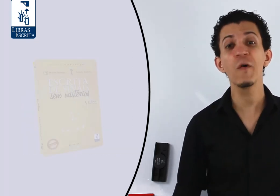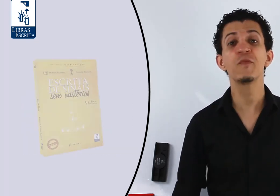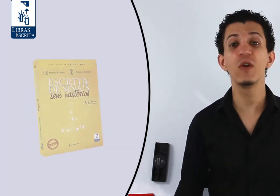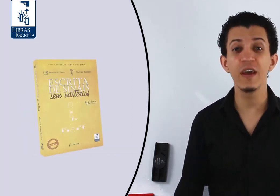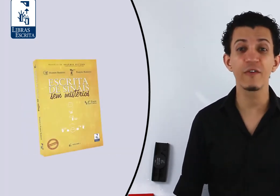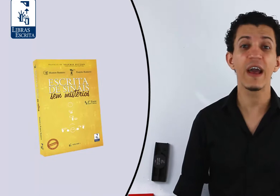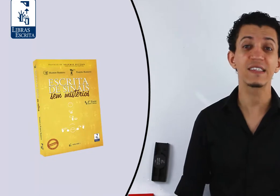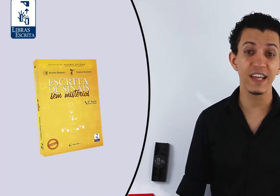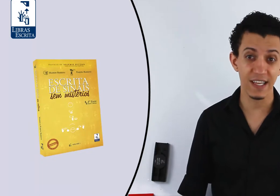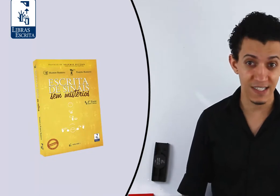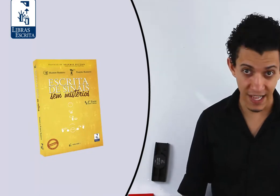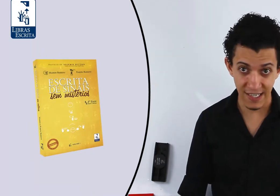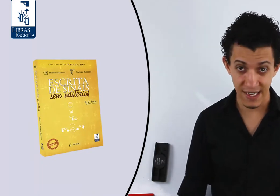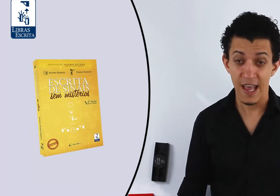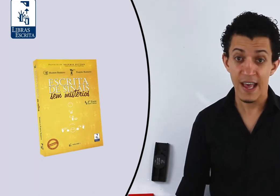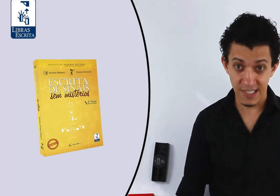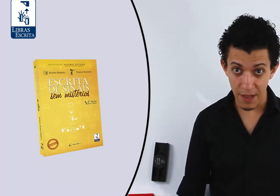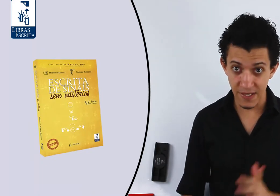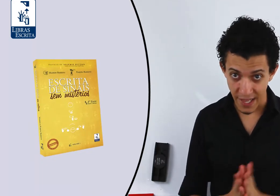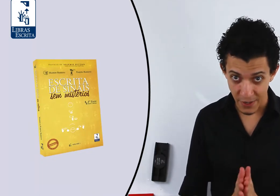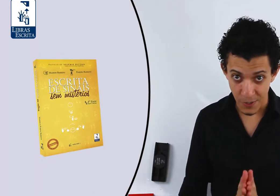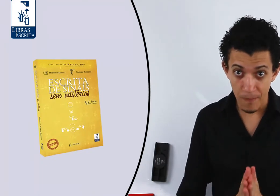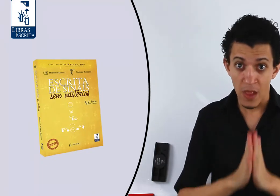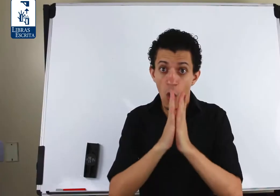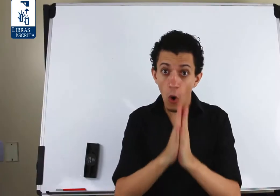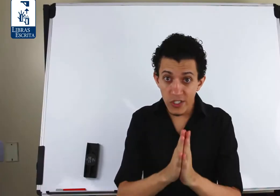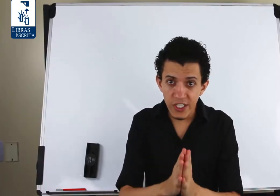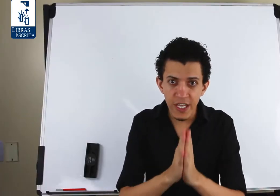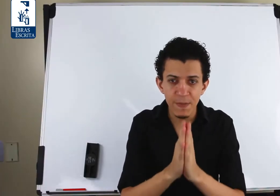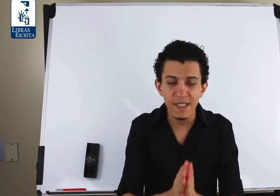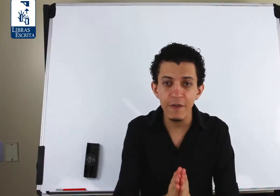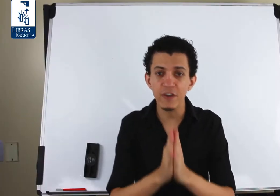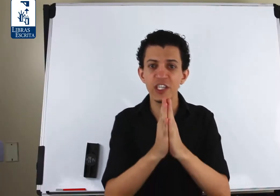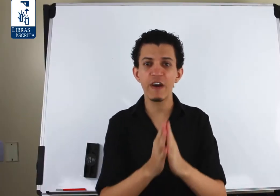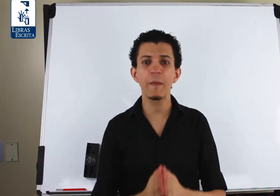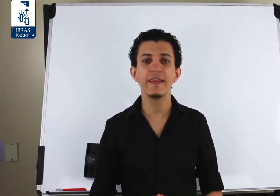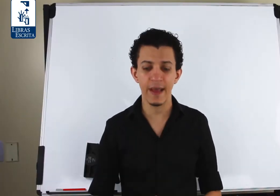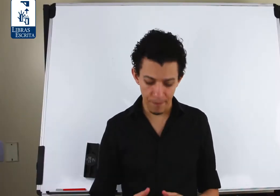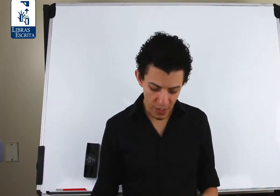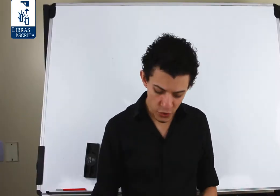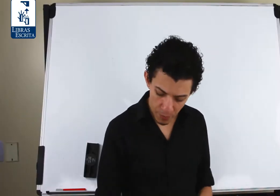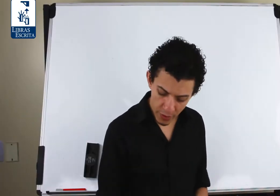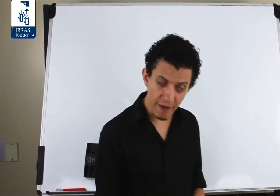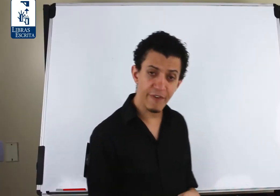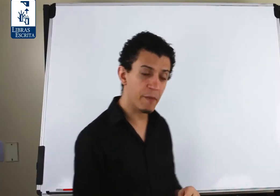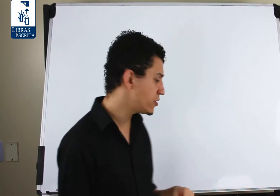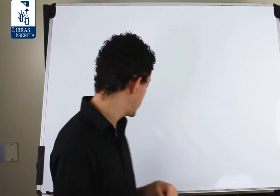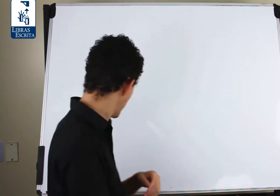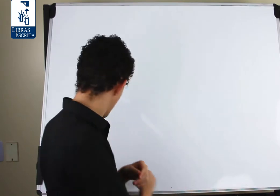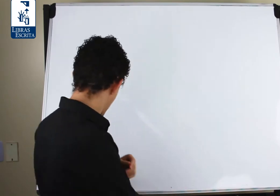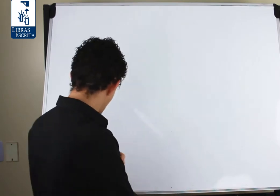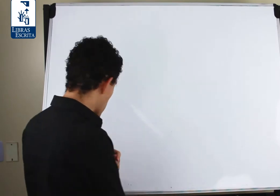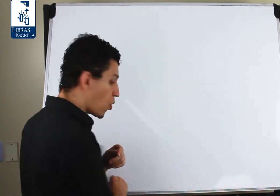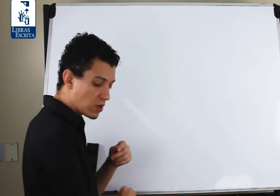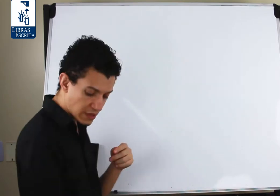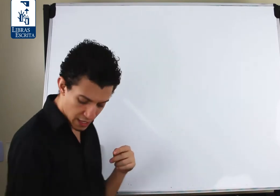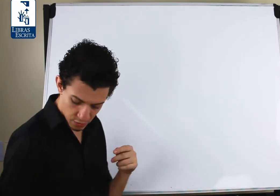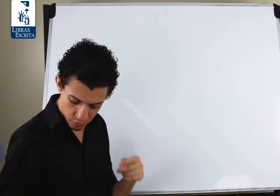do livro Escrita de Sinais Sem Mistérios. Hoje em específico a gente vai aprender sobre o grafêmo de contato.